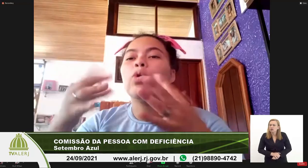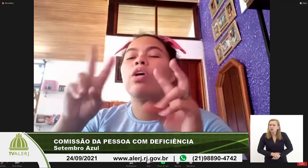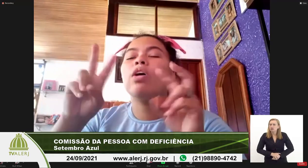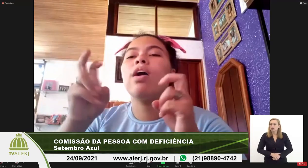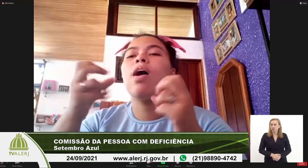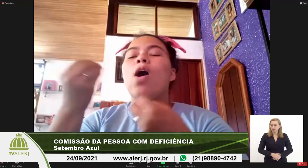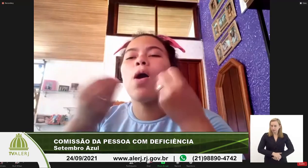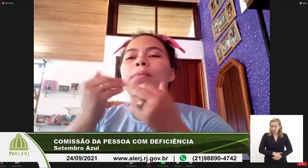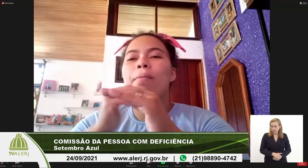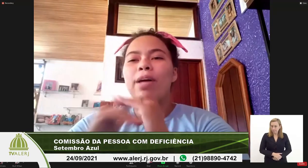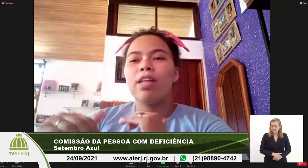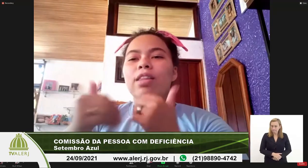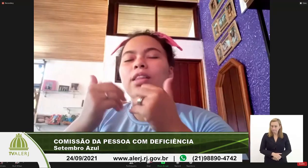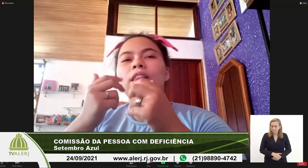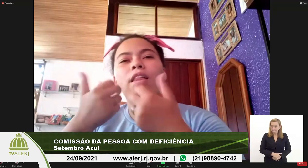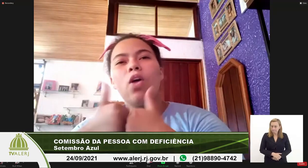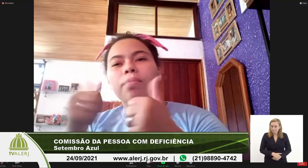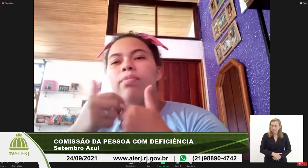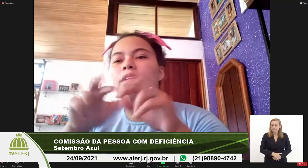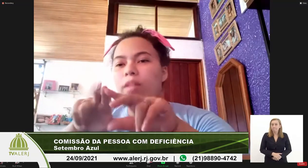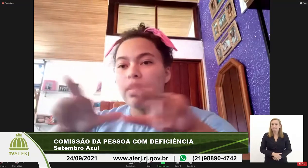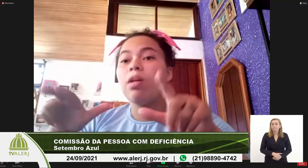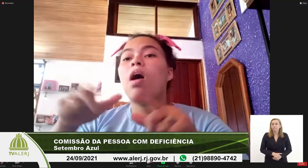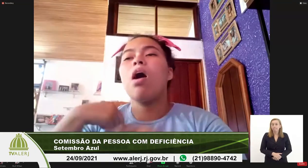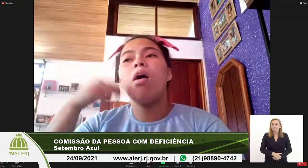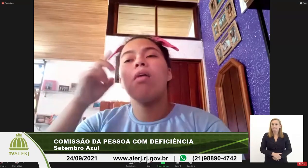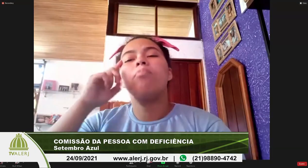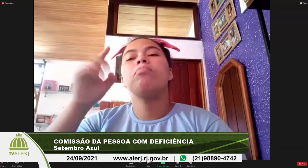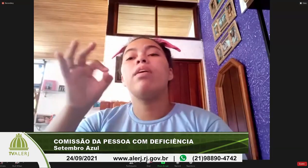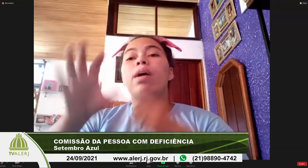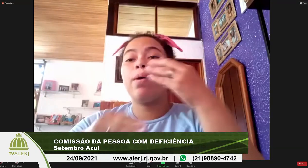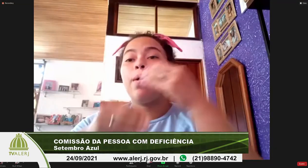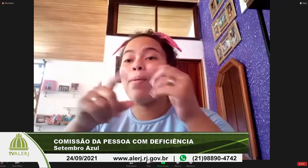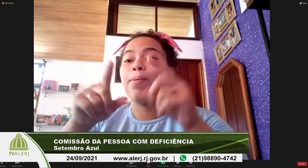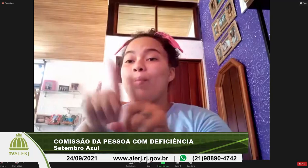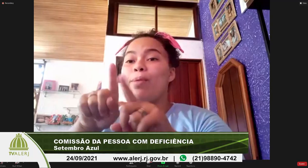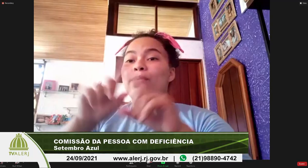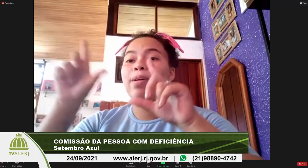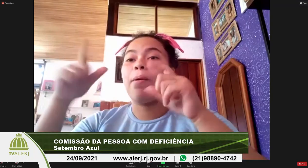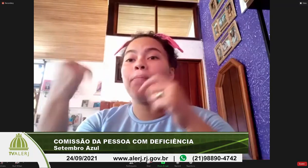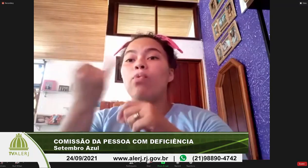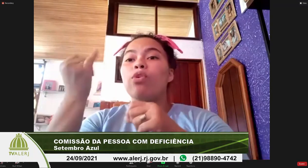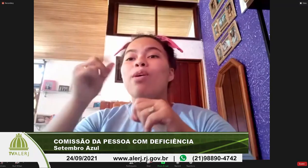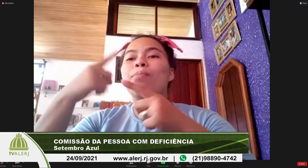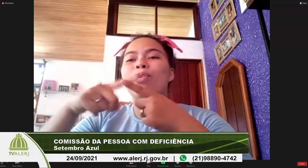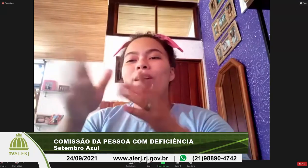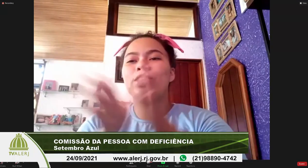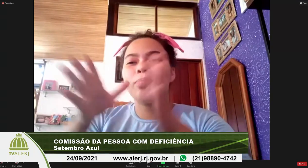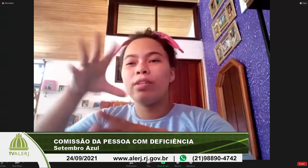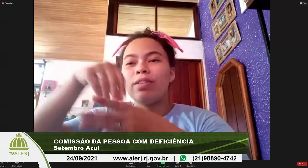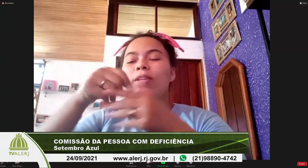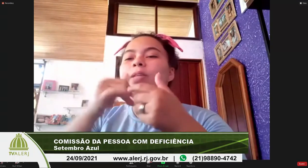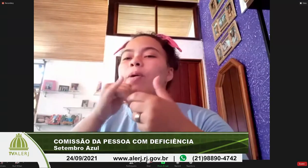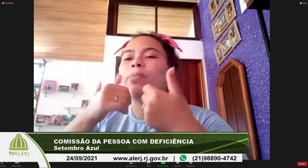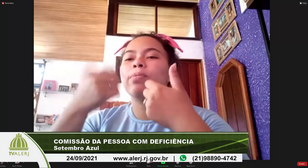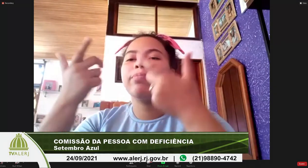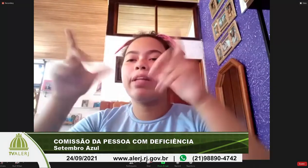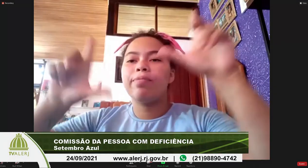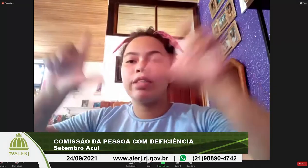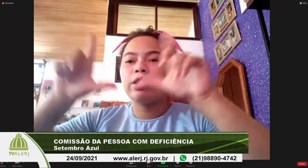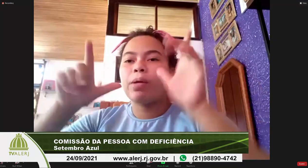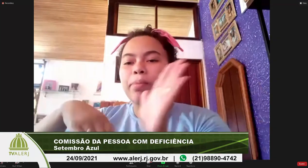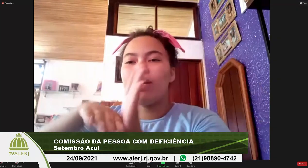ela foi explicado aqui sobre a questão do ônibus e transporte público e é importante